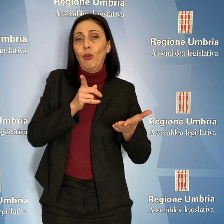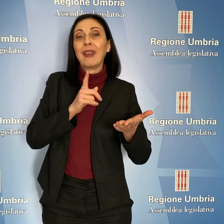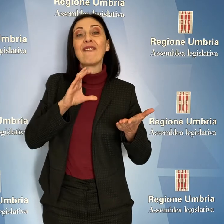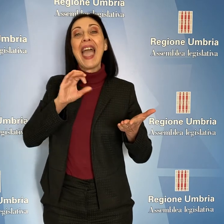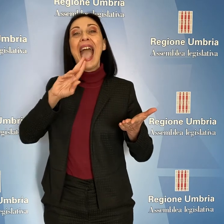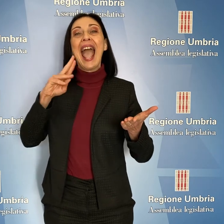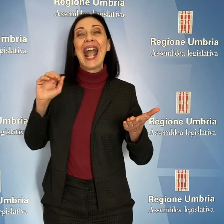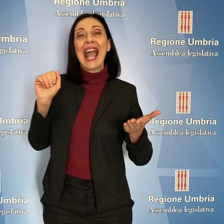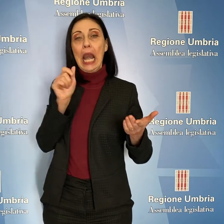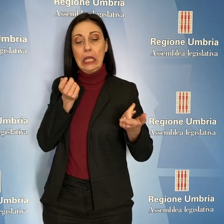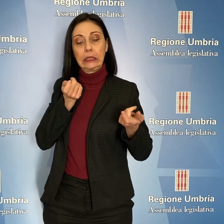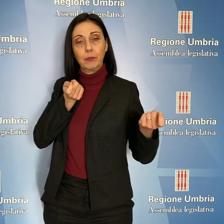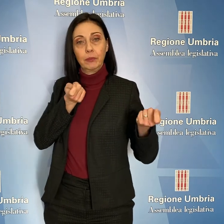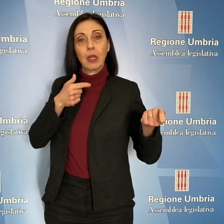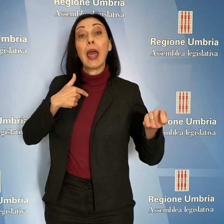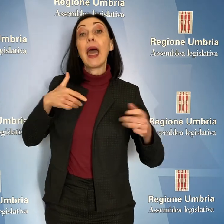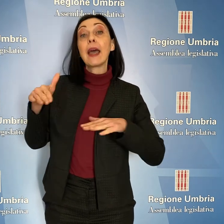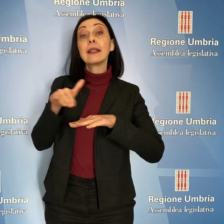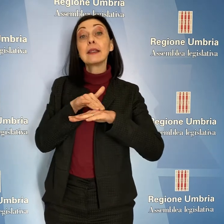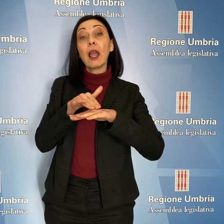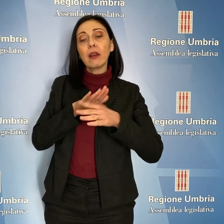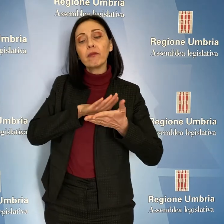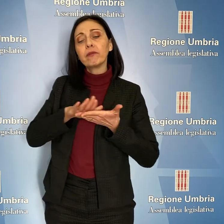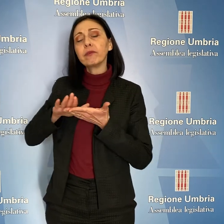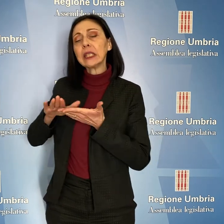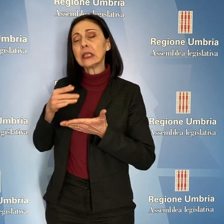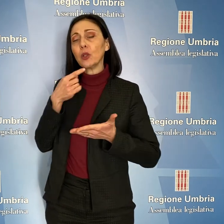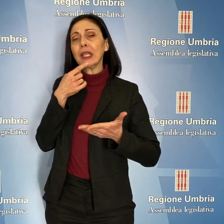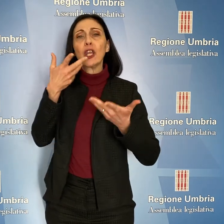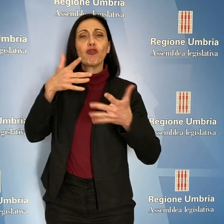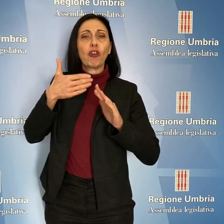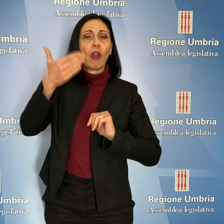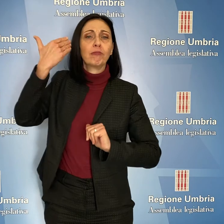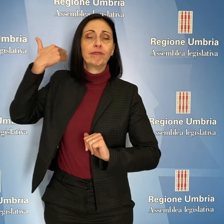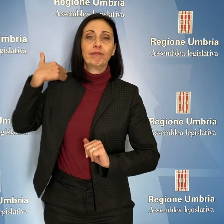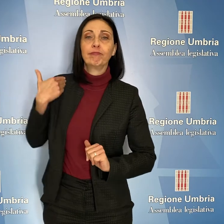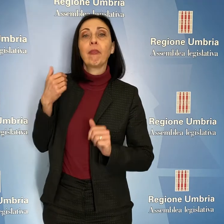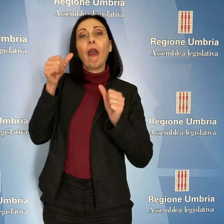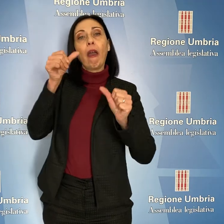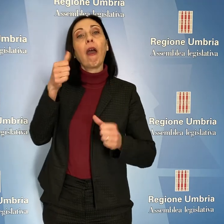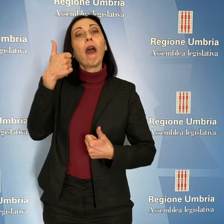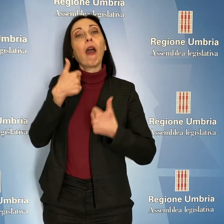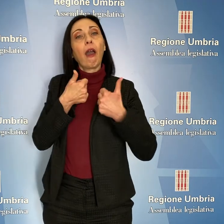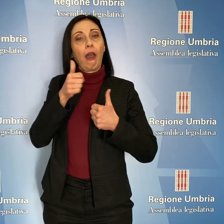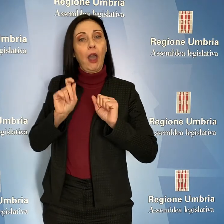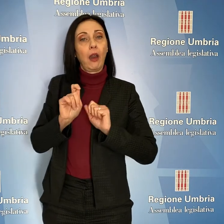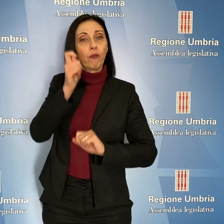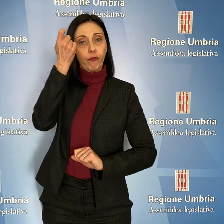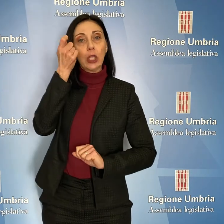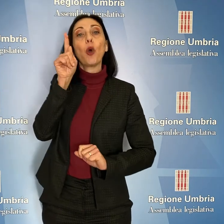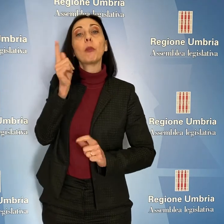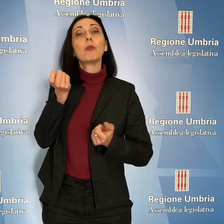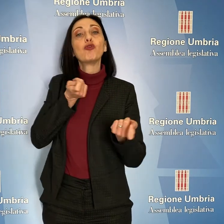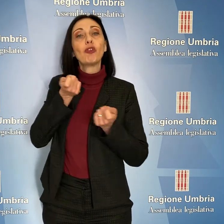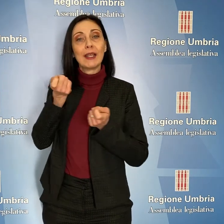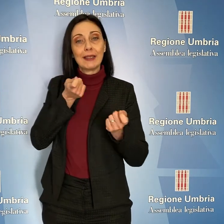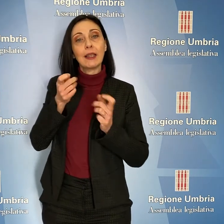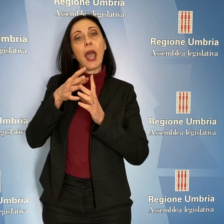servizio viene svolto da ditte risultate giudicatari e di altre gare, gestite dalle aziende sanitarie ed ospedaliere che